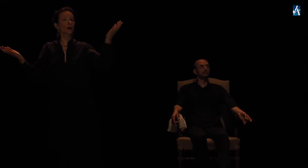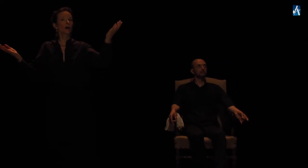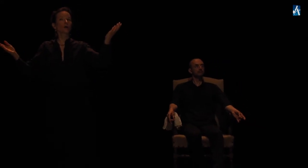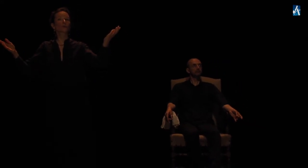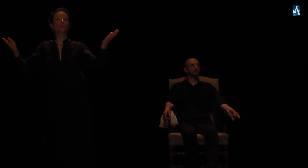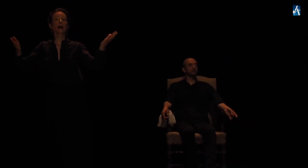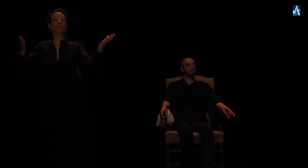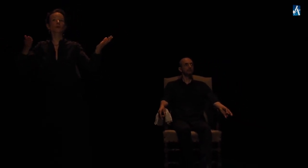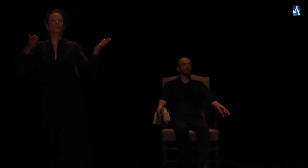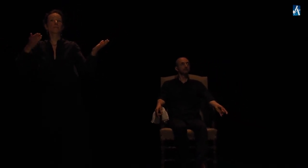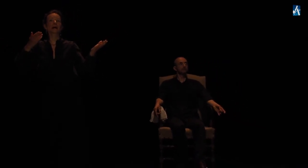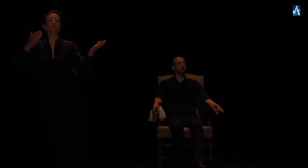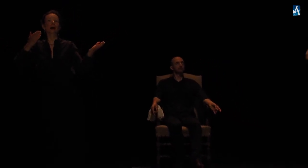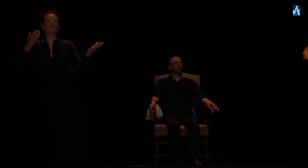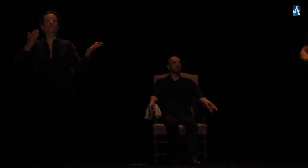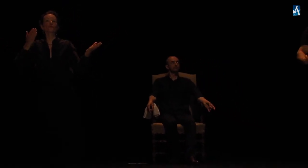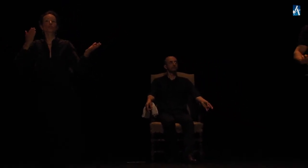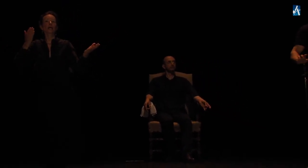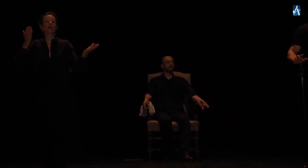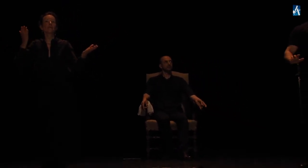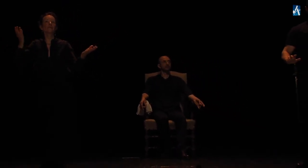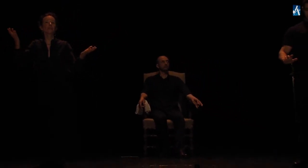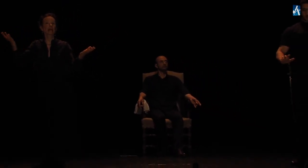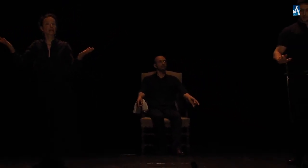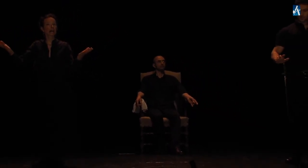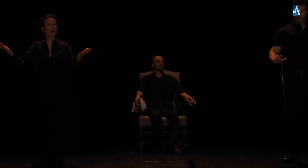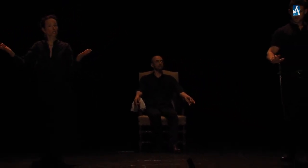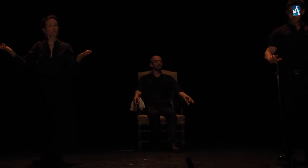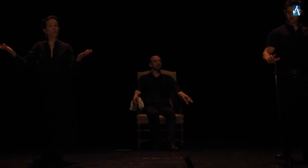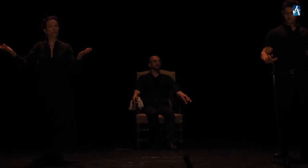Demande par ma bouche Un arrêt légitime